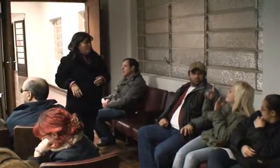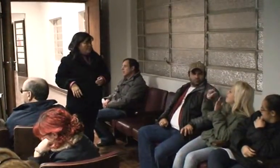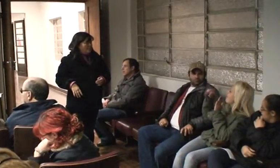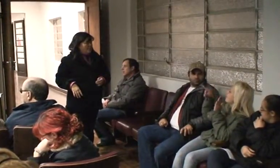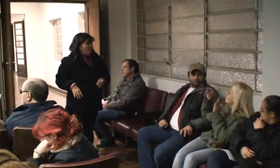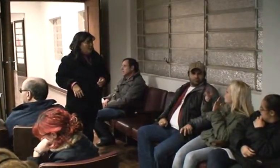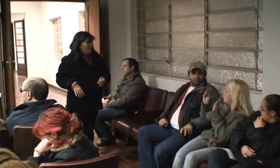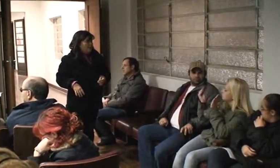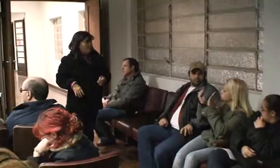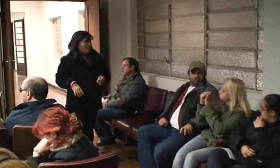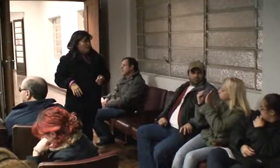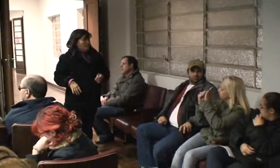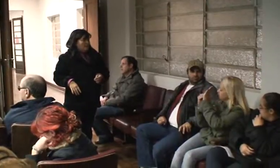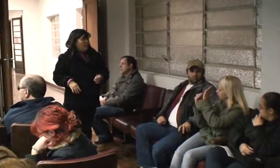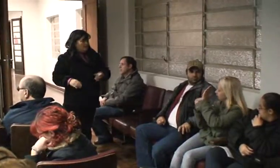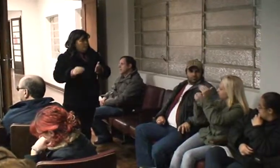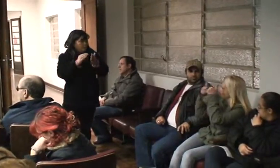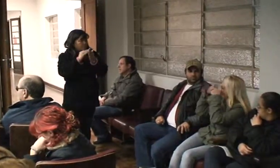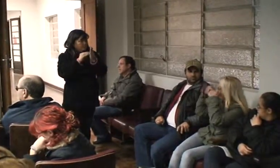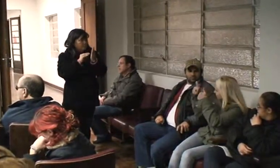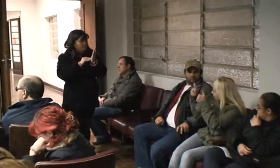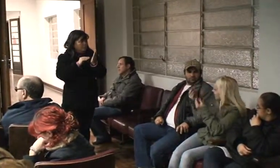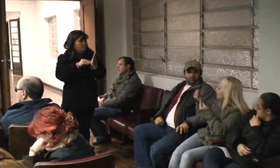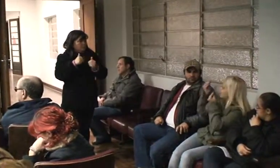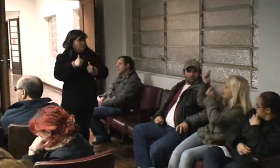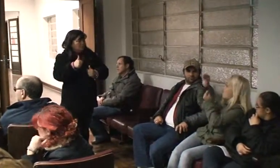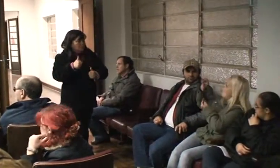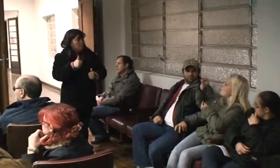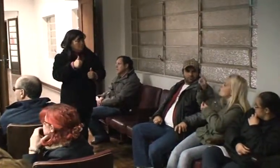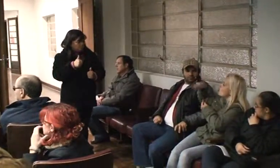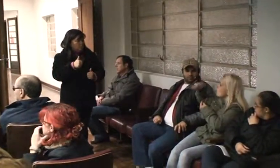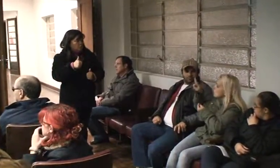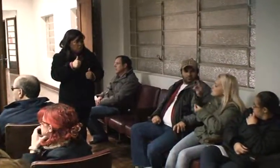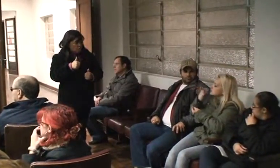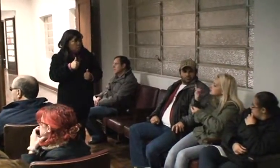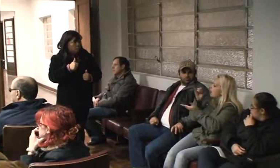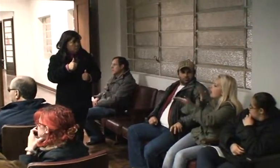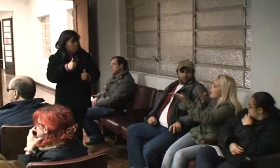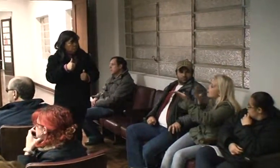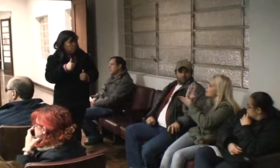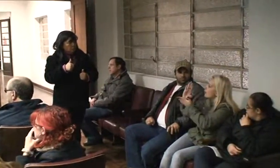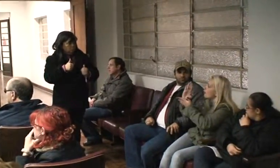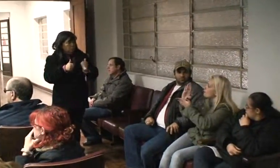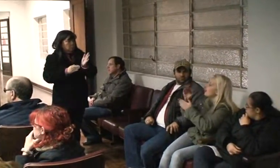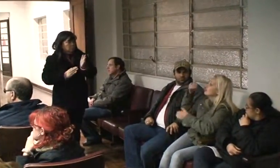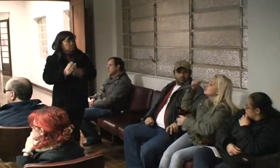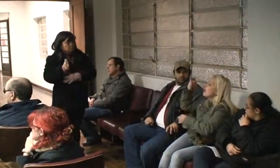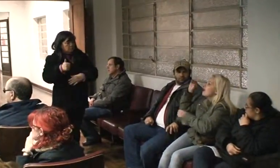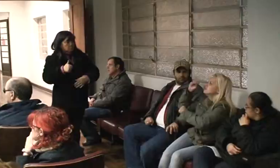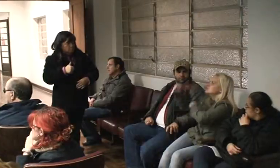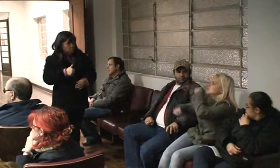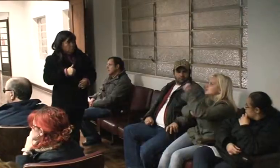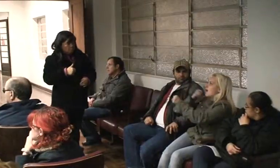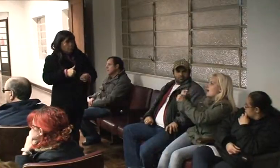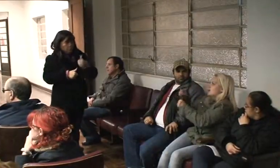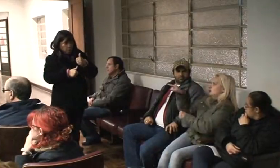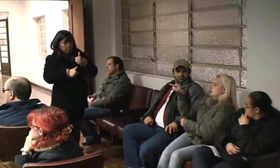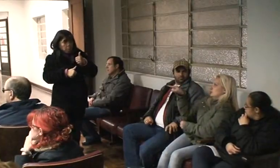em algumas entrevistas que ele estava construindo um programa que fosse um projeto de